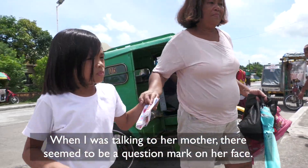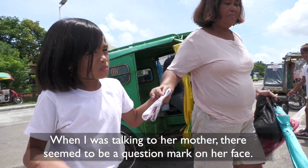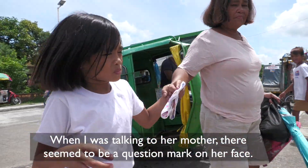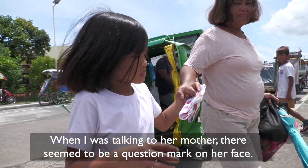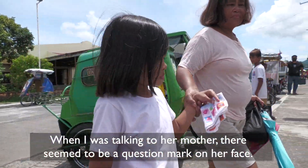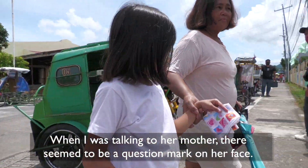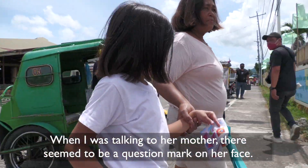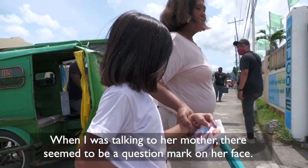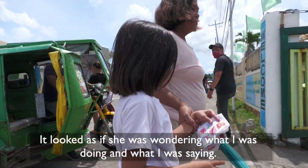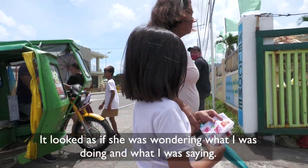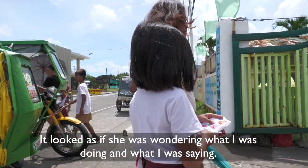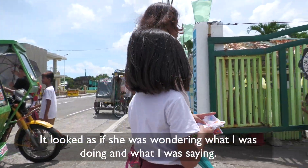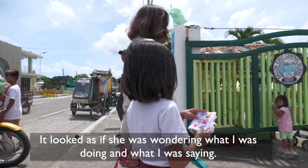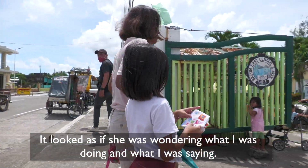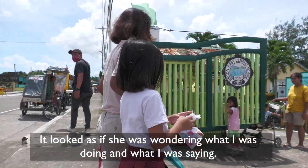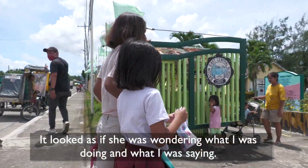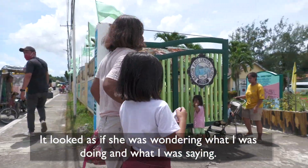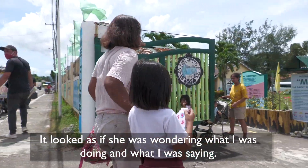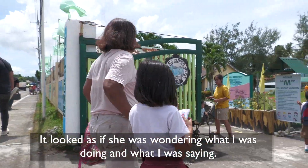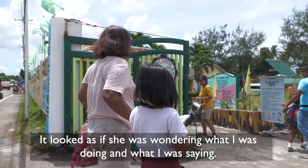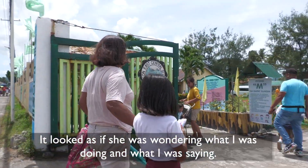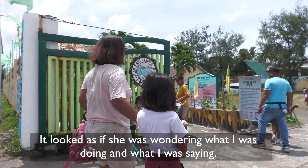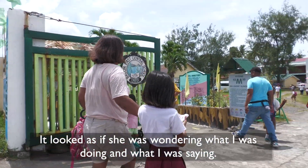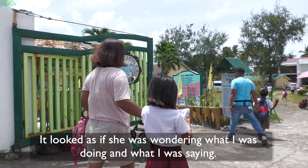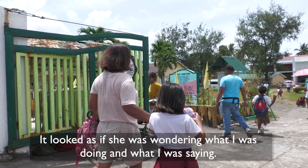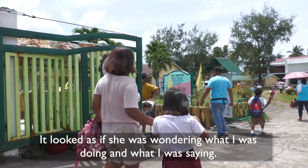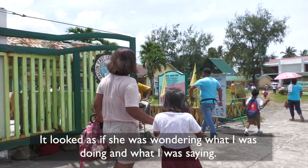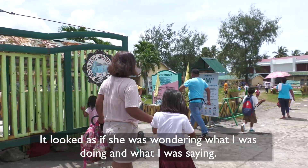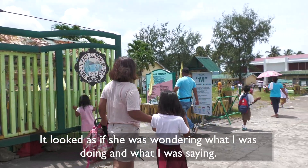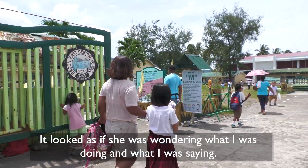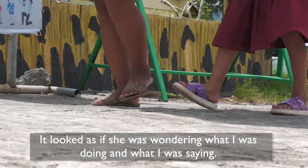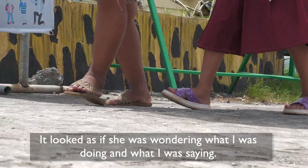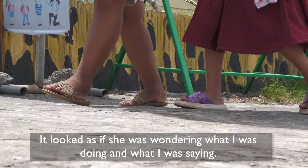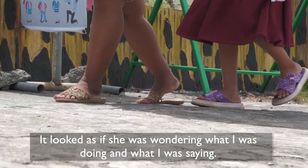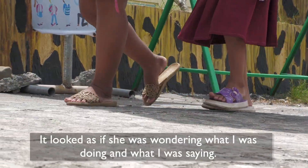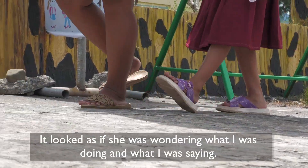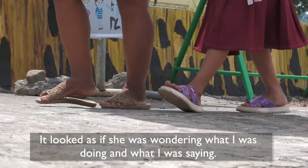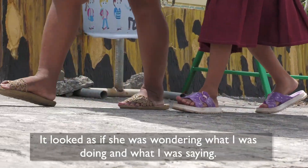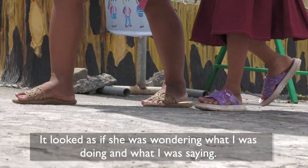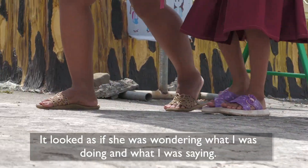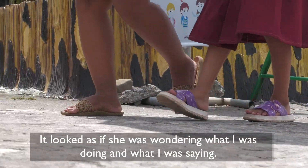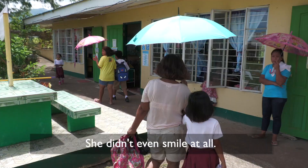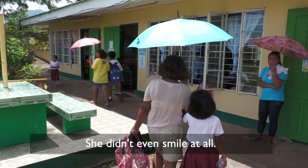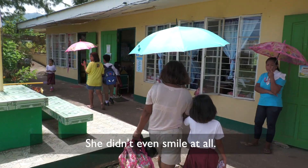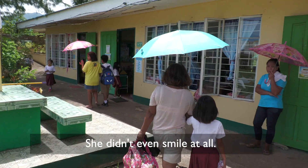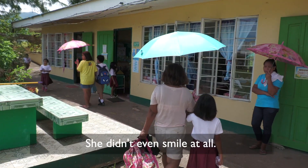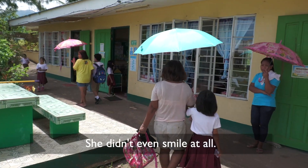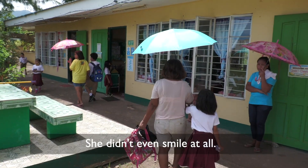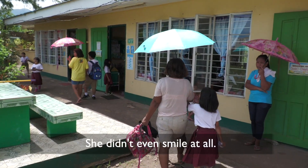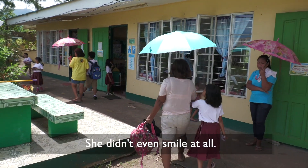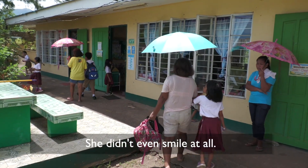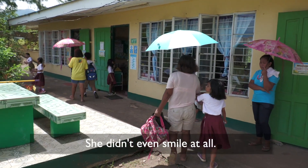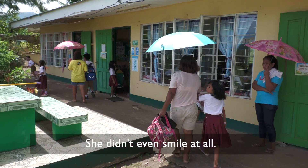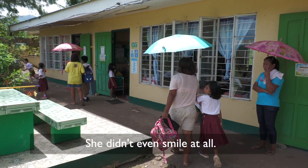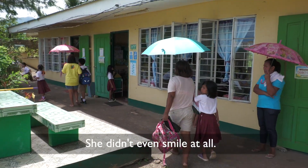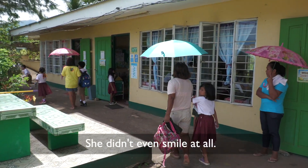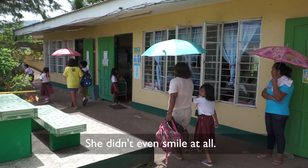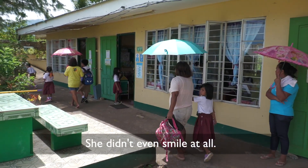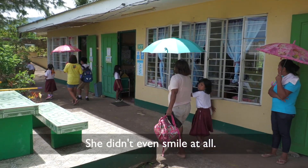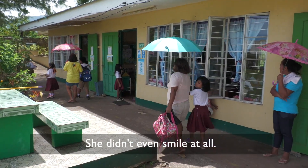question mark na sabi niya. Ang ginagawa, anong pinag-uusapan niya? Parang ganun. Tinitingnan siya, even pag-smile, hindi siya nag